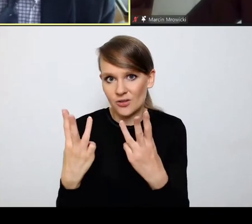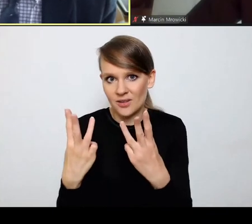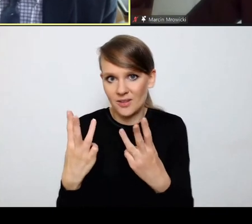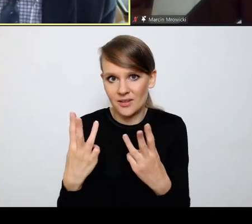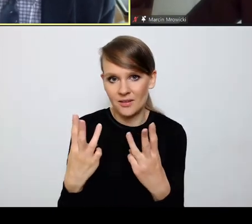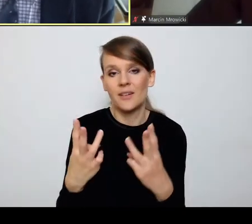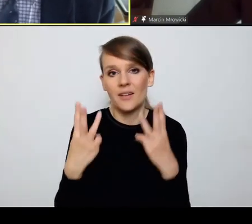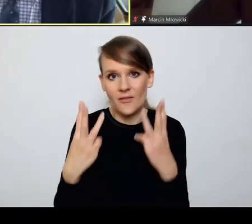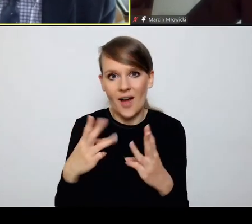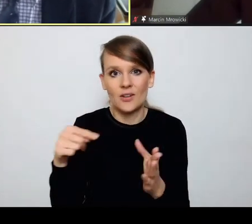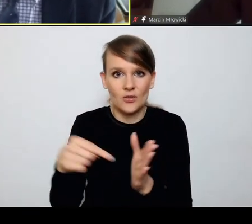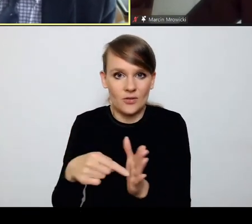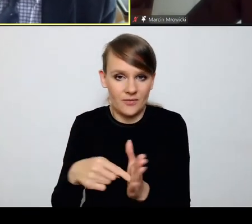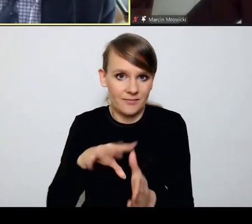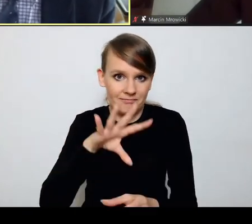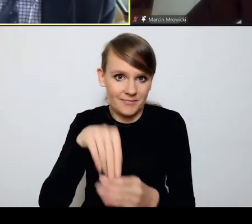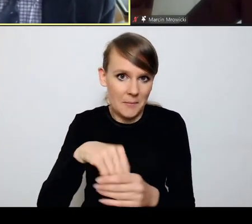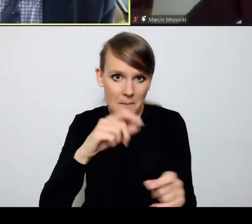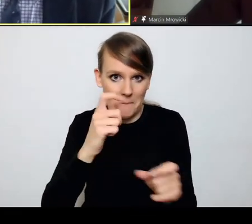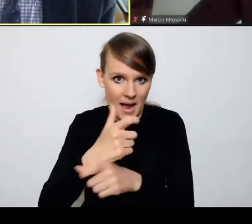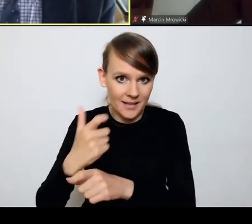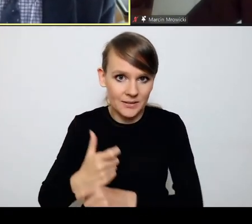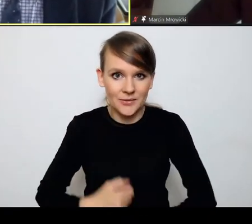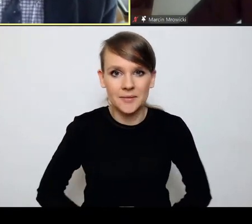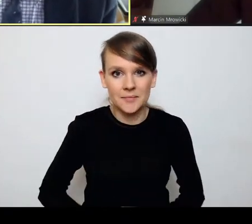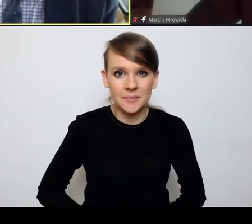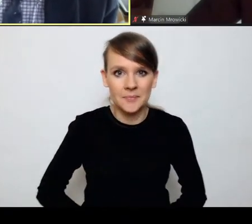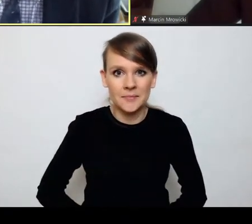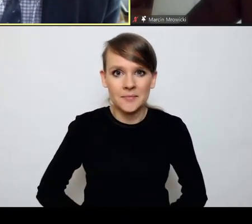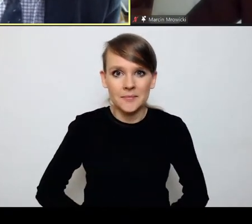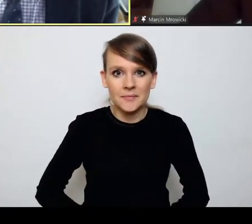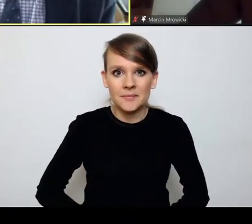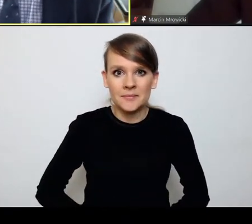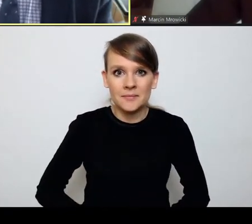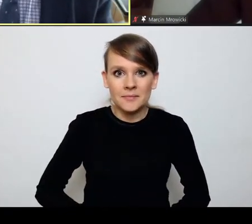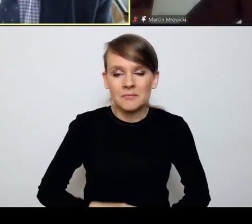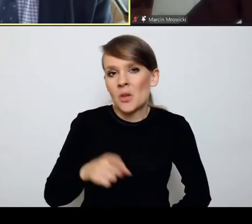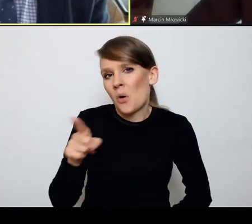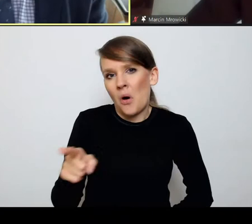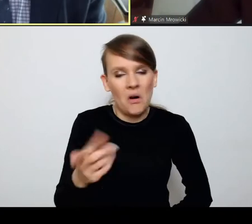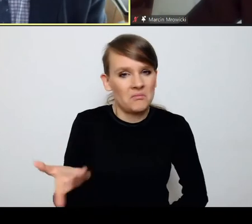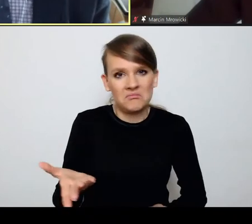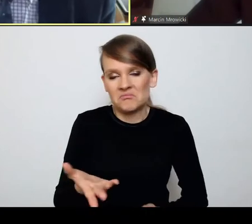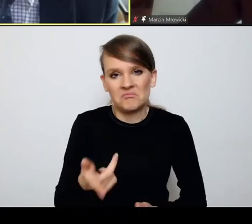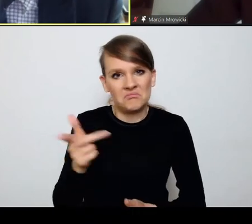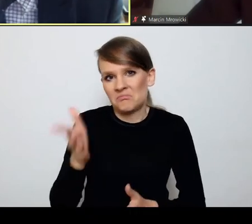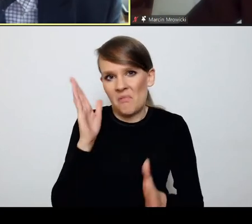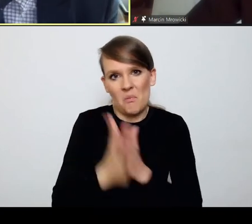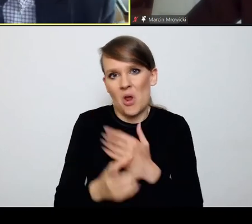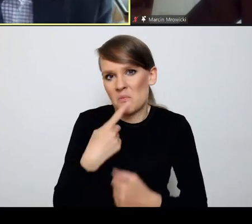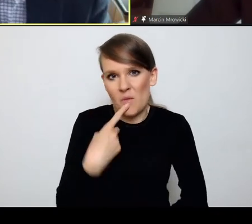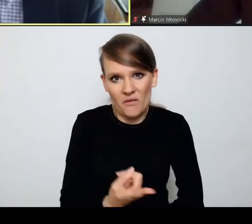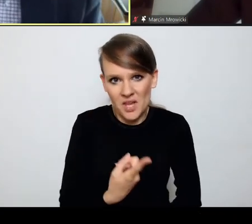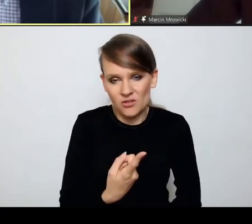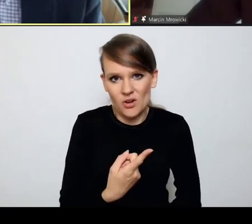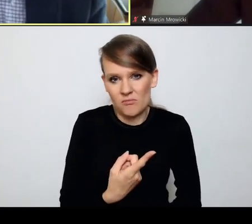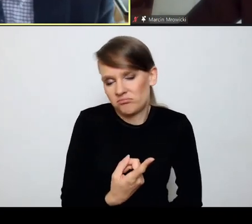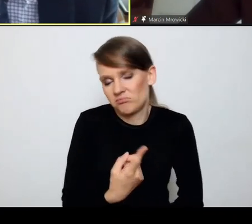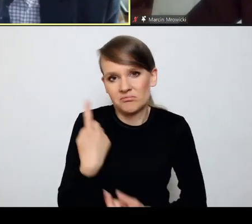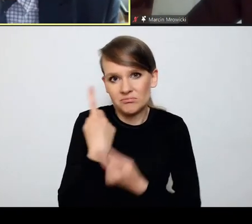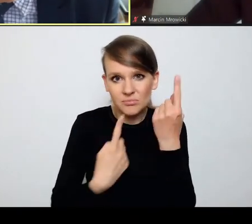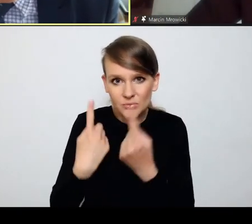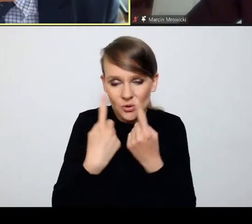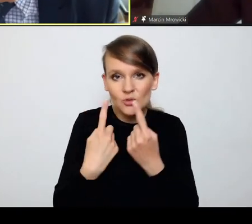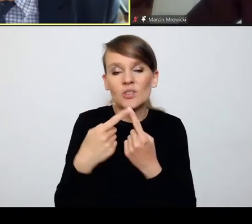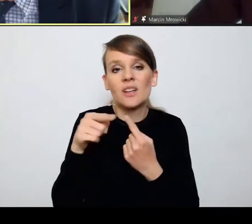całej układance państwa, który bez ogródek stwierdza po prostu, że uważa, że pewne